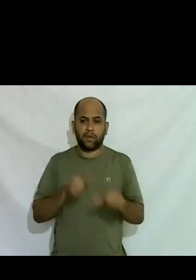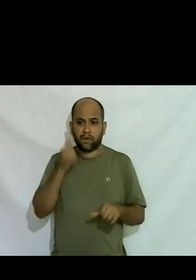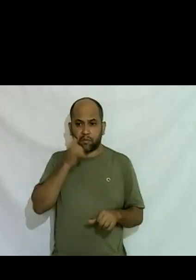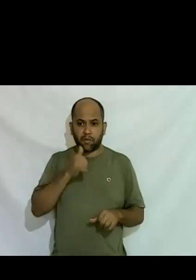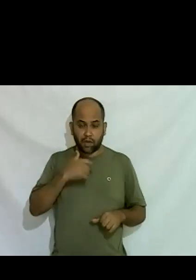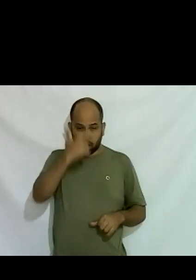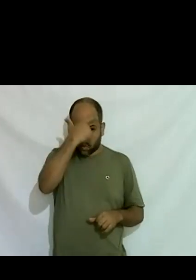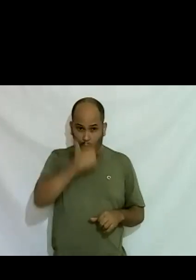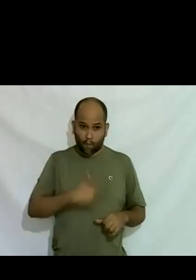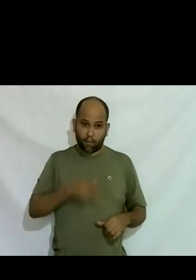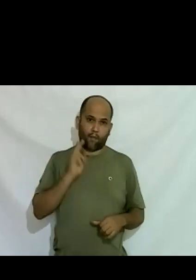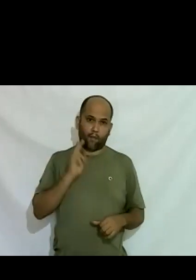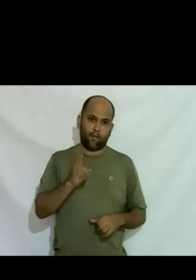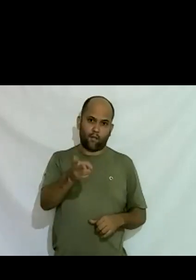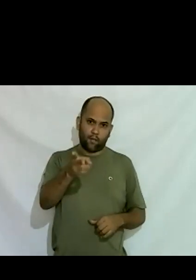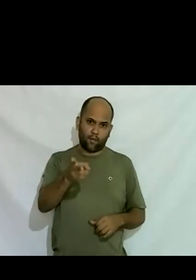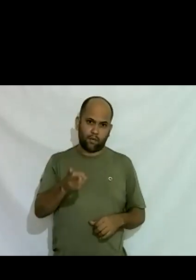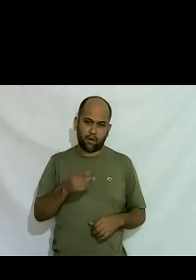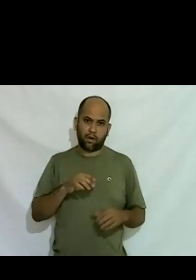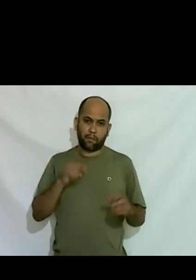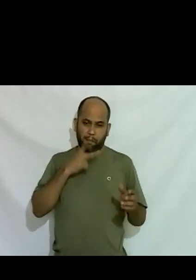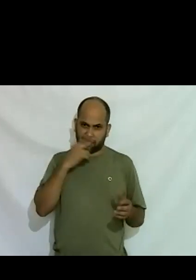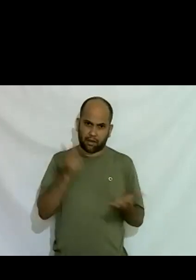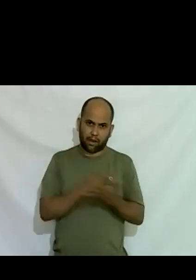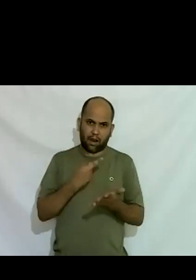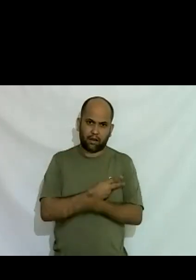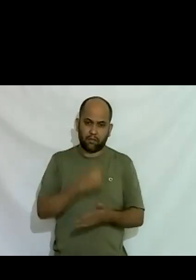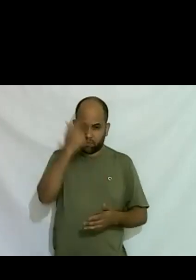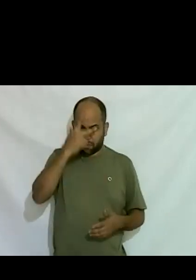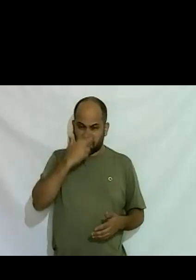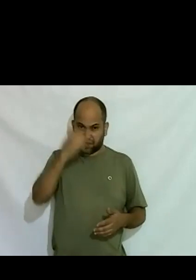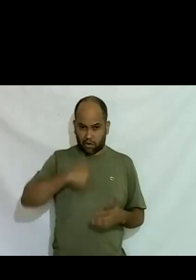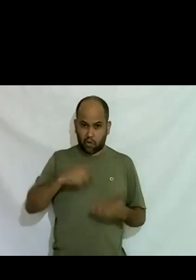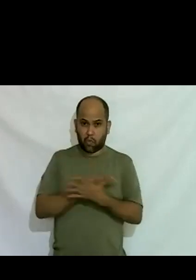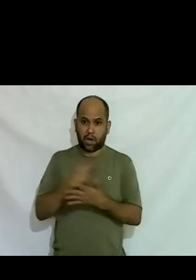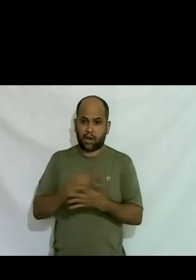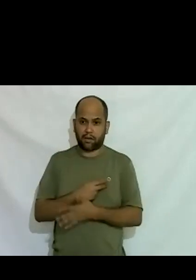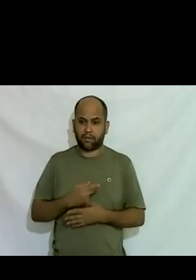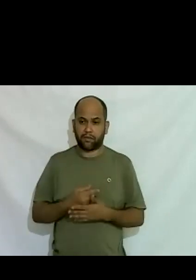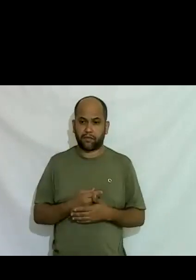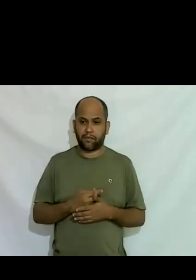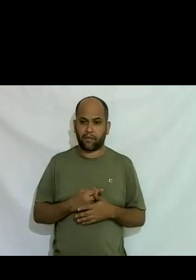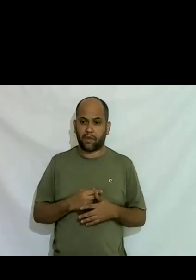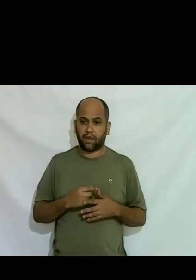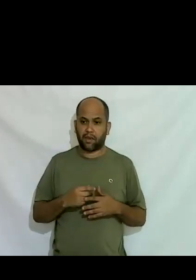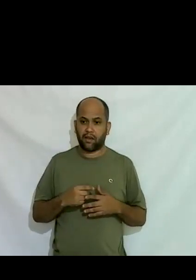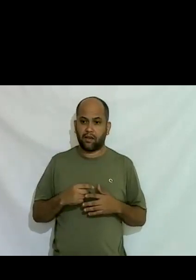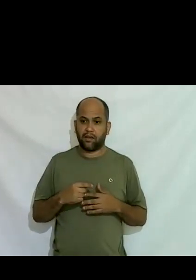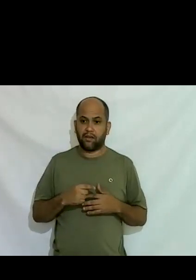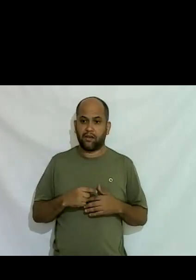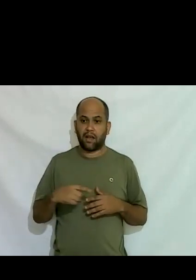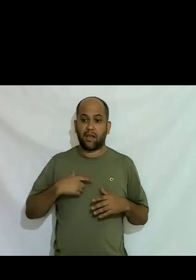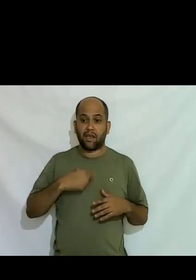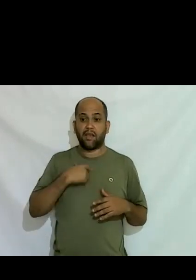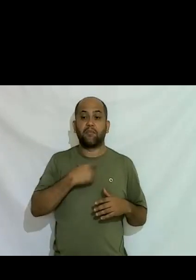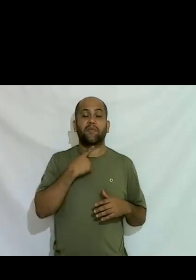corpo tava começando a ir pro lado errado e eu queria aquelas minhas montagens cultivas já não satisfaziam